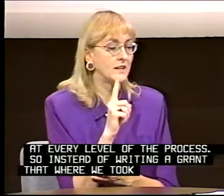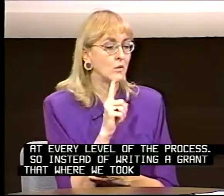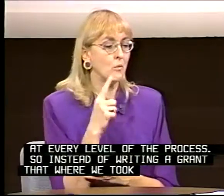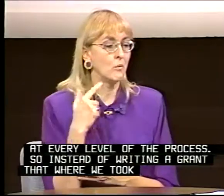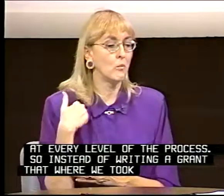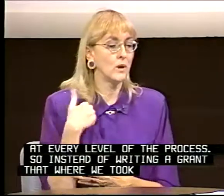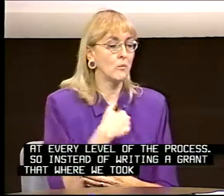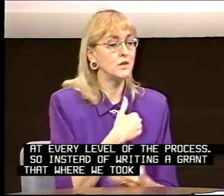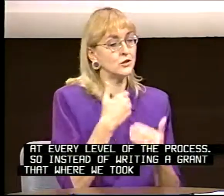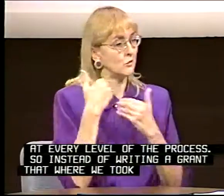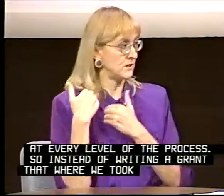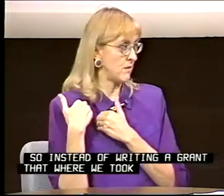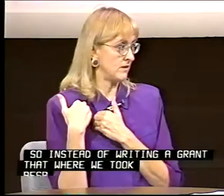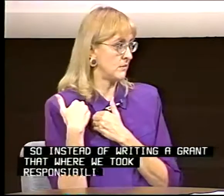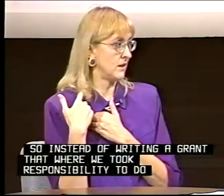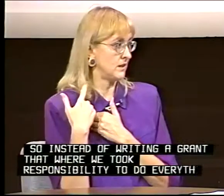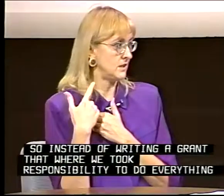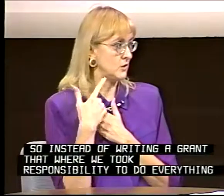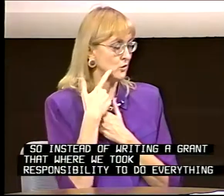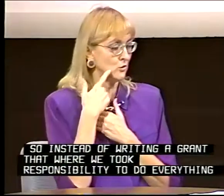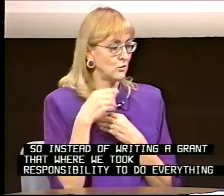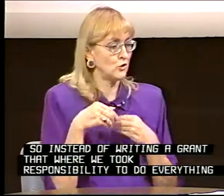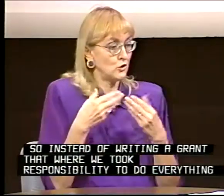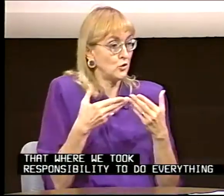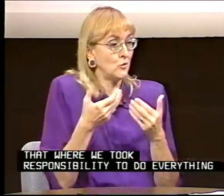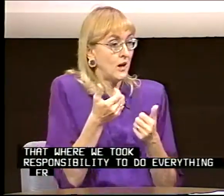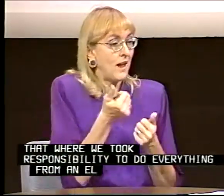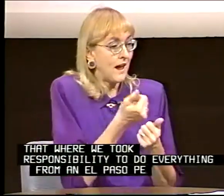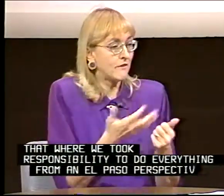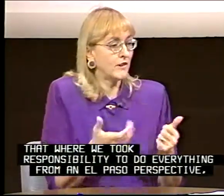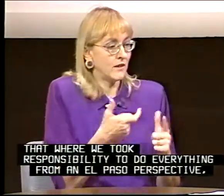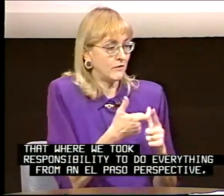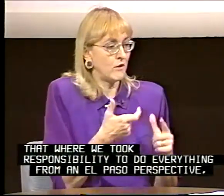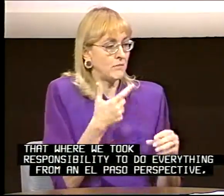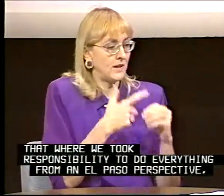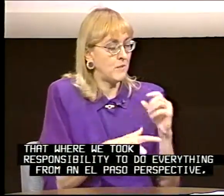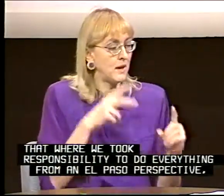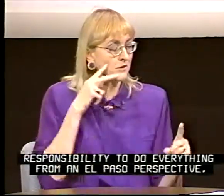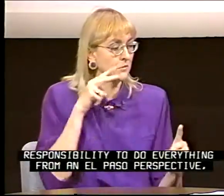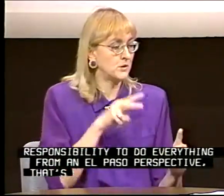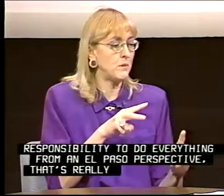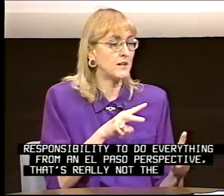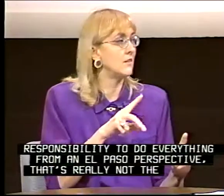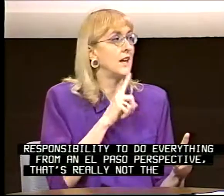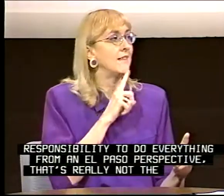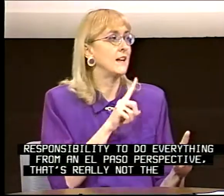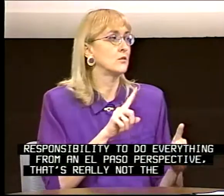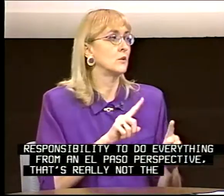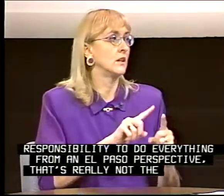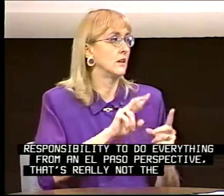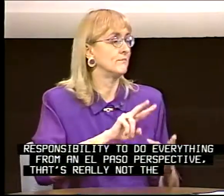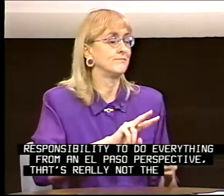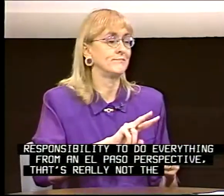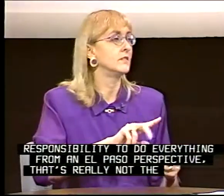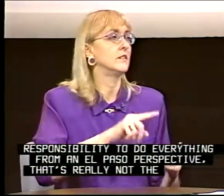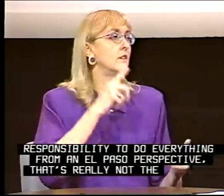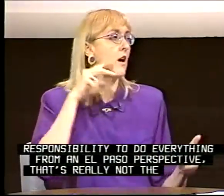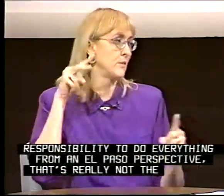where we took responsibility to do everything from the El Paso perspective, that's really not the